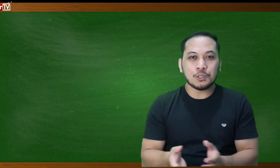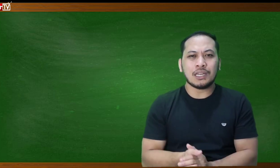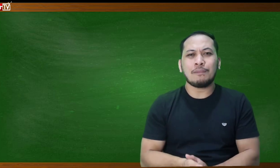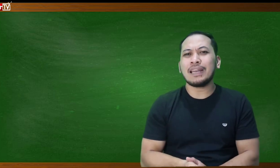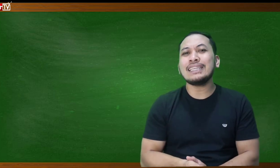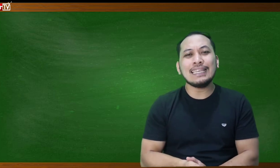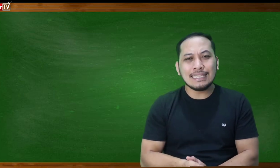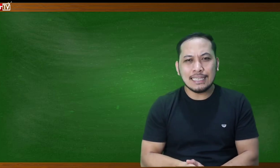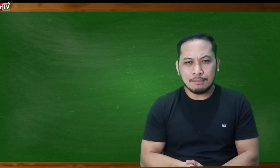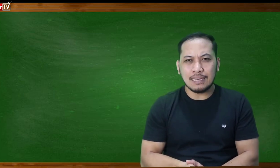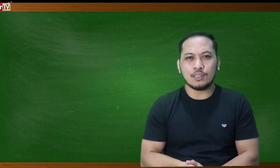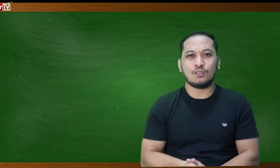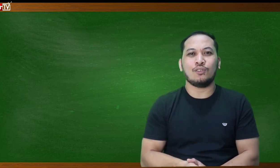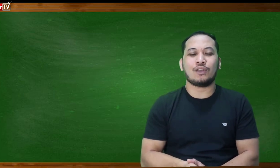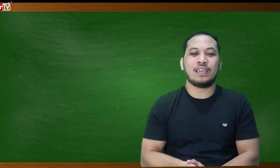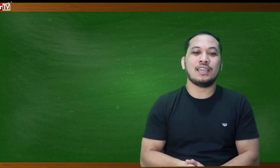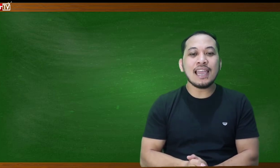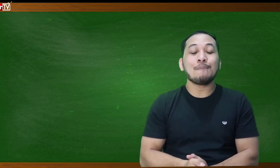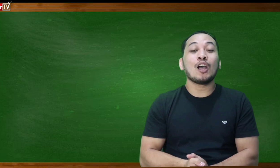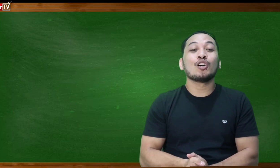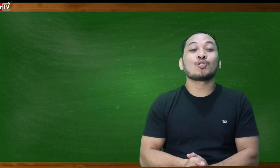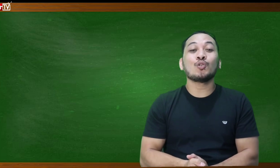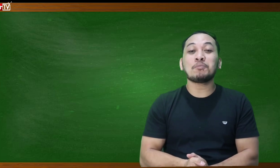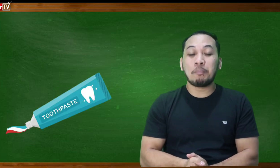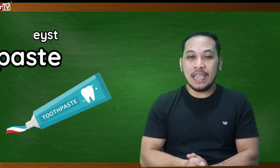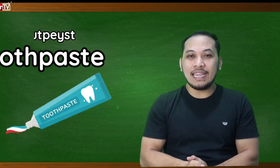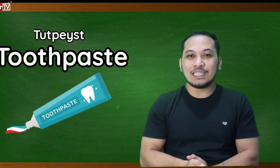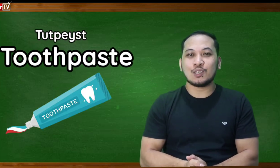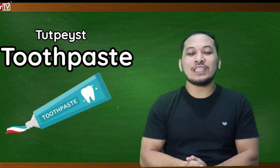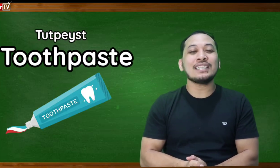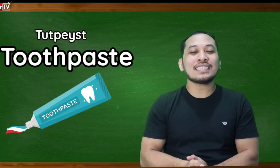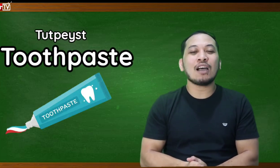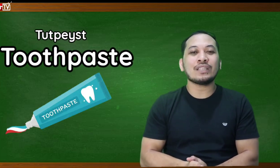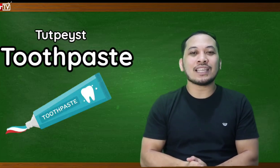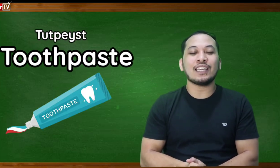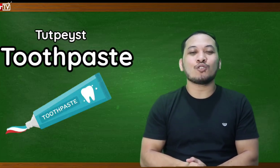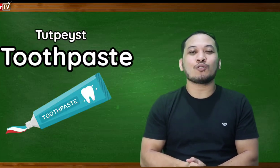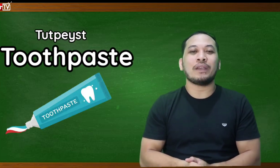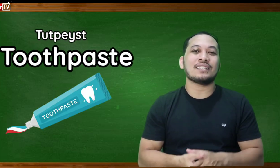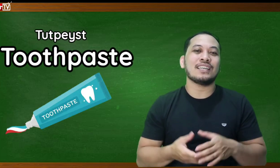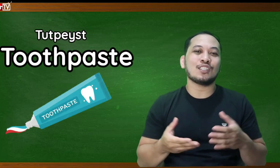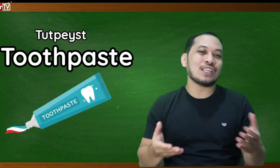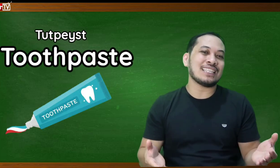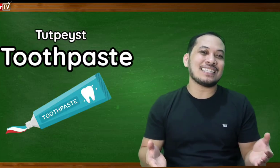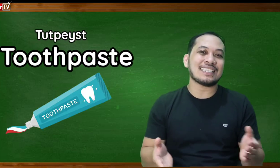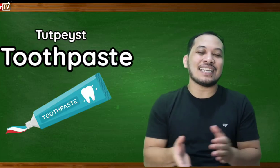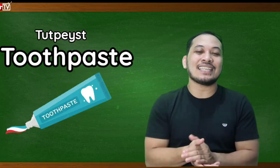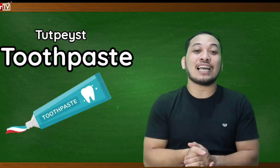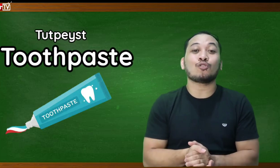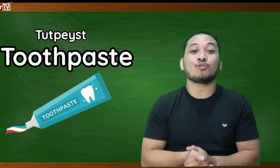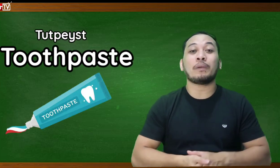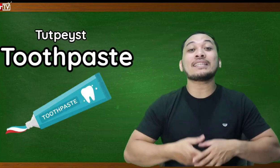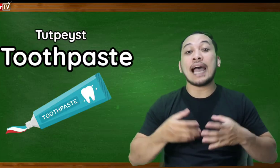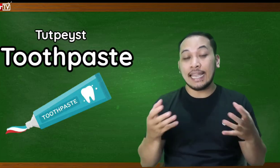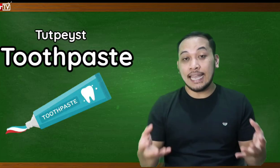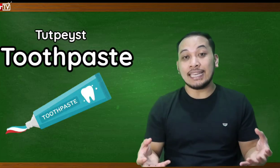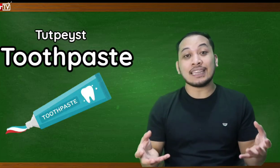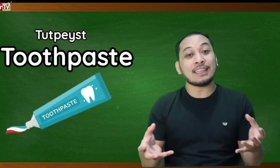puso kanila para hindi rin sila malito ok toothpaste so this is how we sign toothpaste ganito natin si Senyas ang toothpaste again it